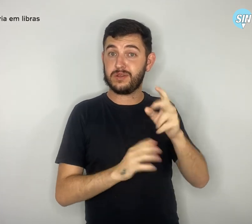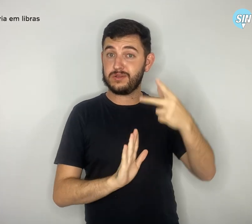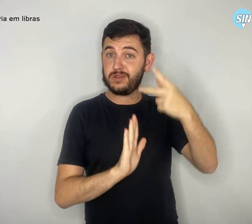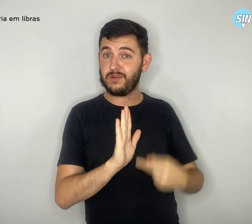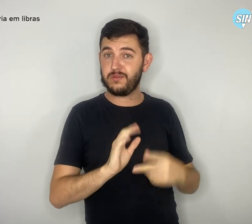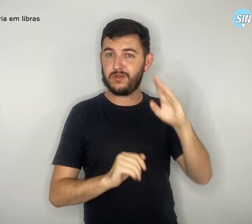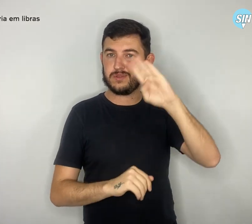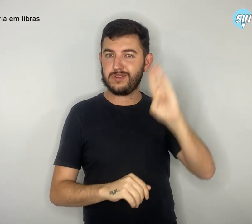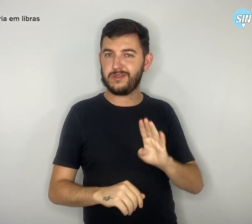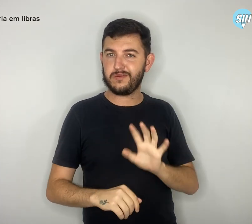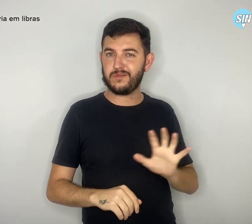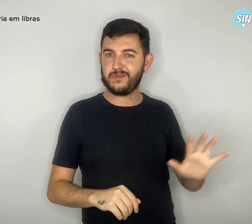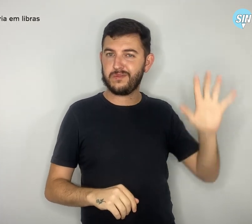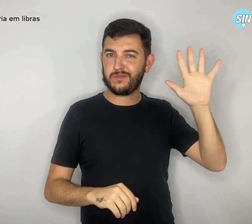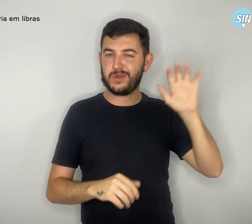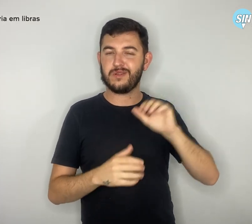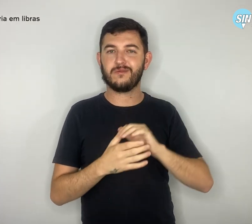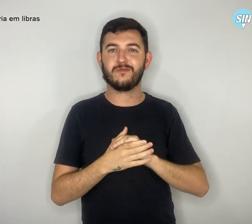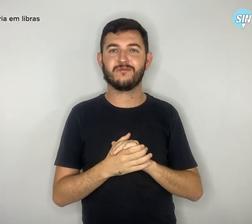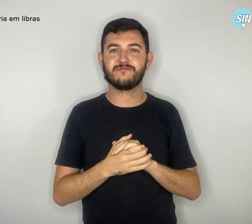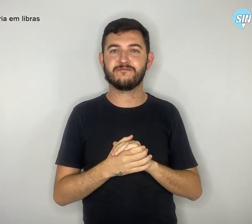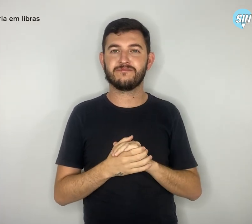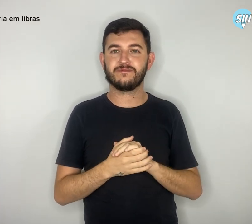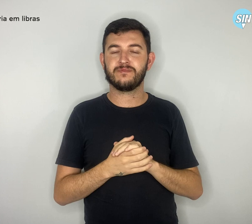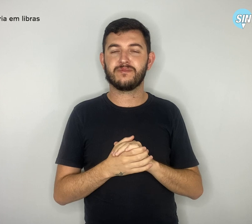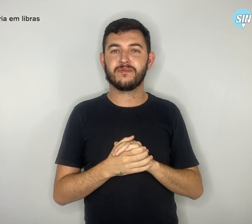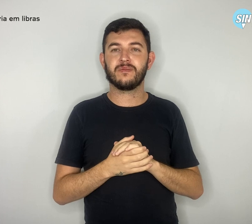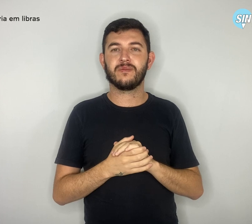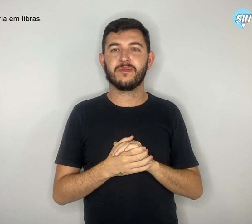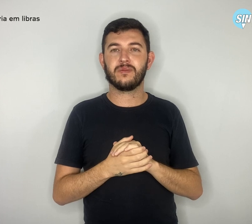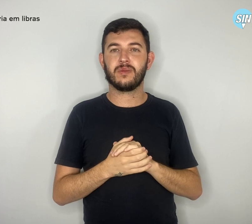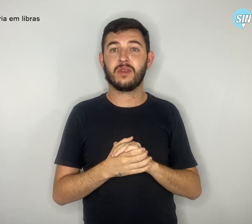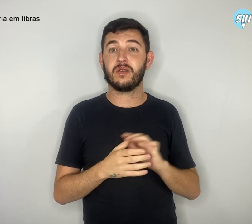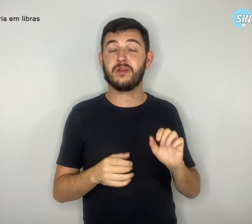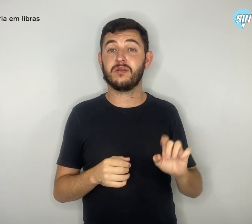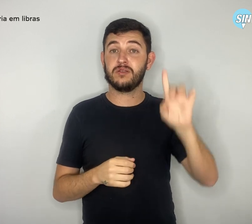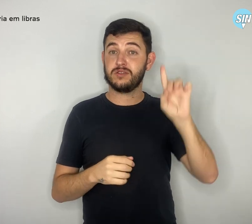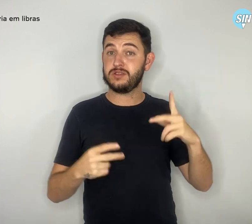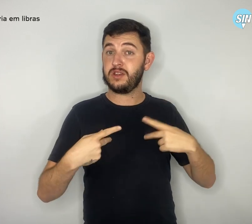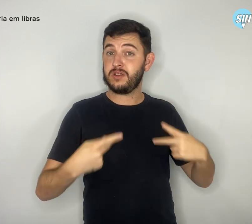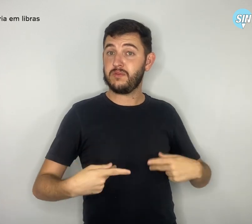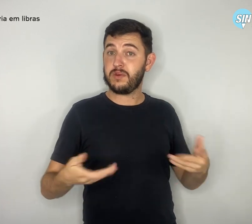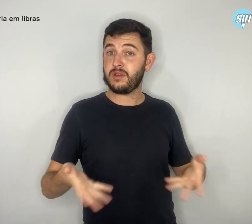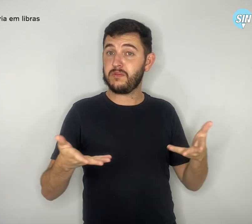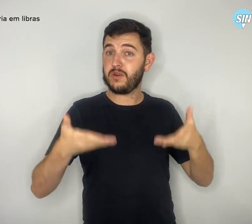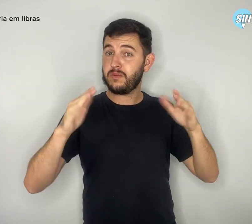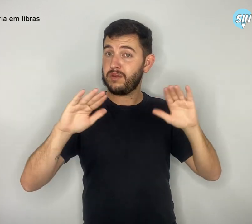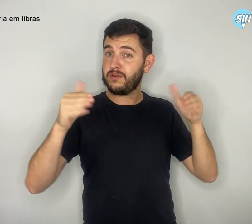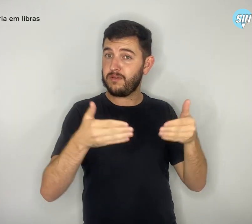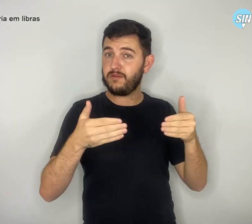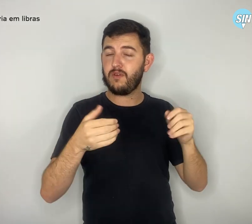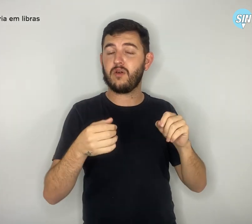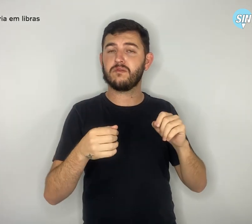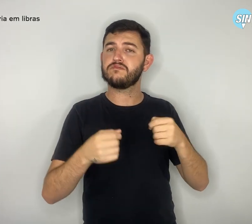país. Com foco na promoção dos direitos humanos, inclusão e ações